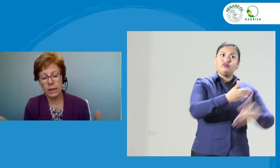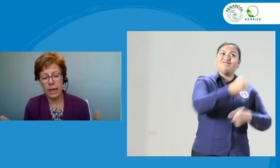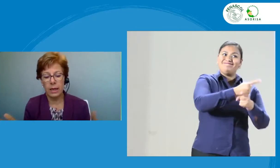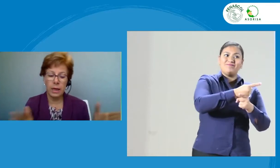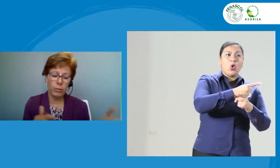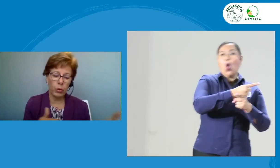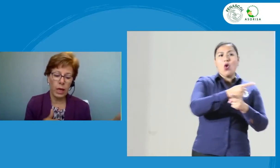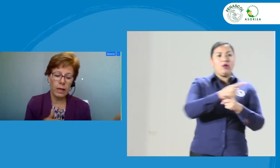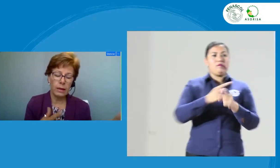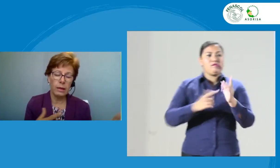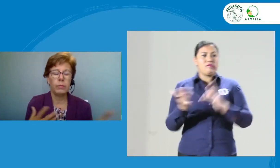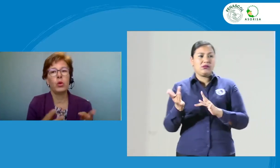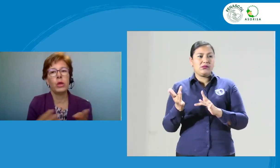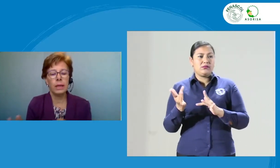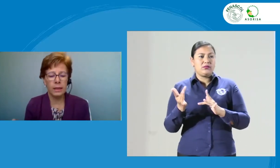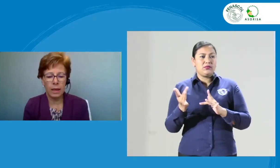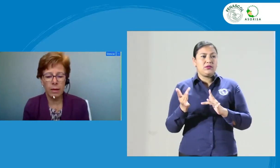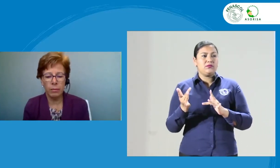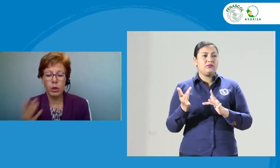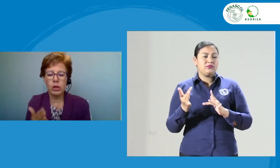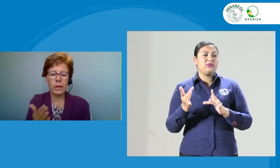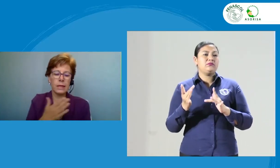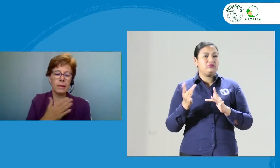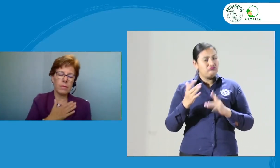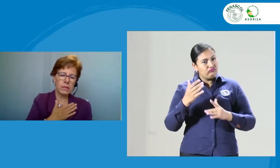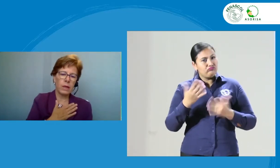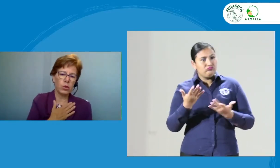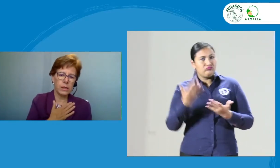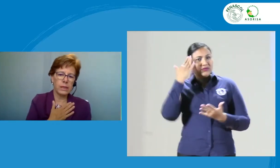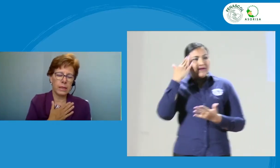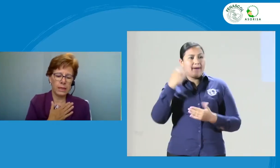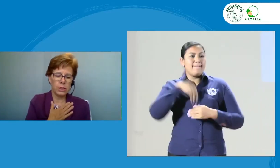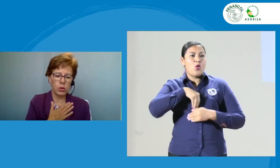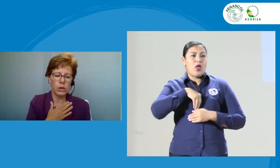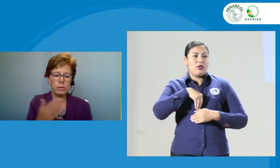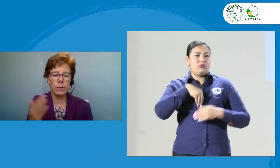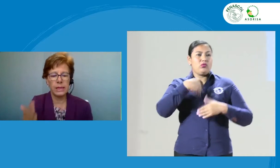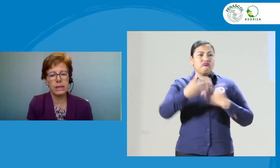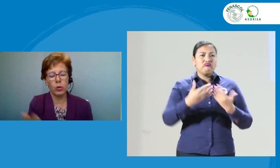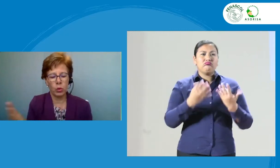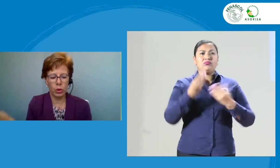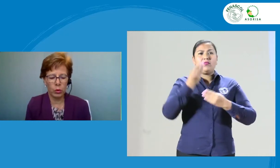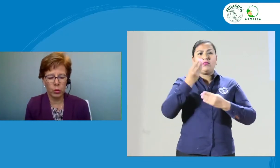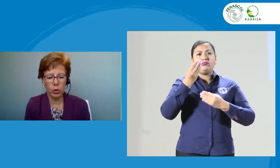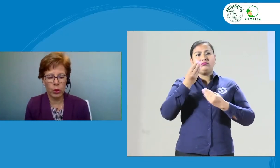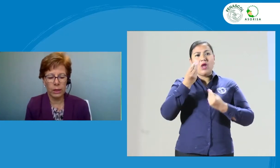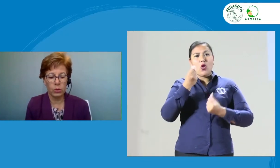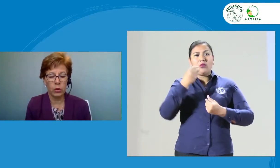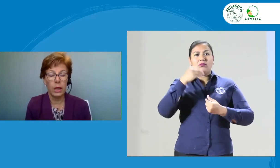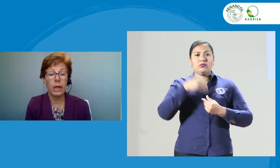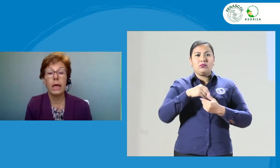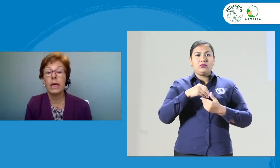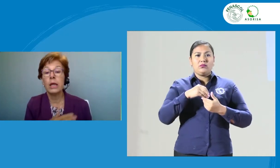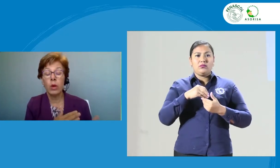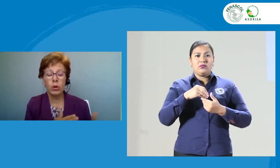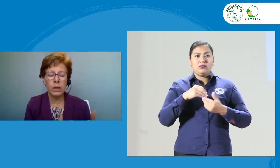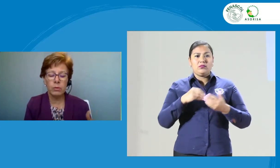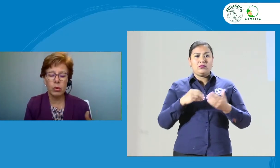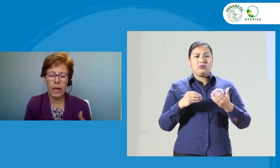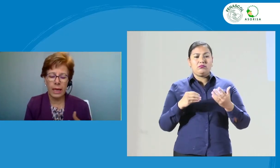ley dice lo que es legal. La moral me orienta, pero se basa en mis valores y tradiciones para hacer lo correcto o incorrecto. Y